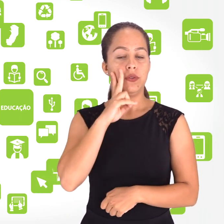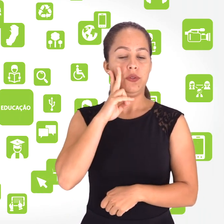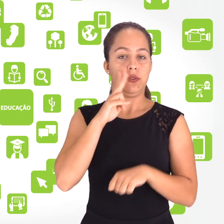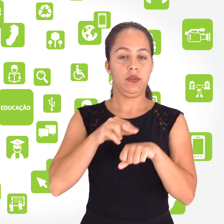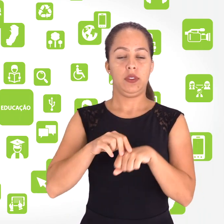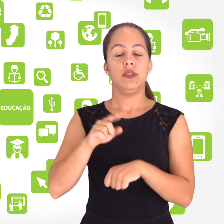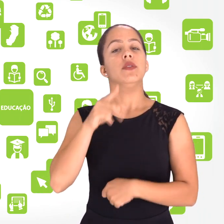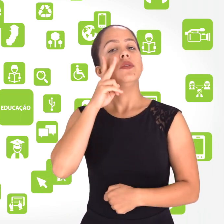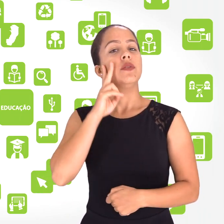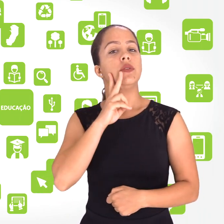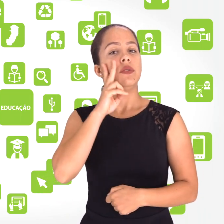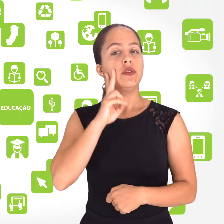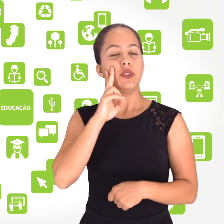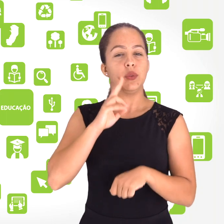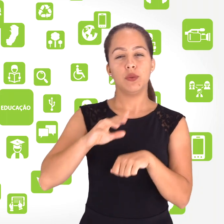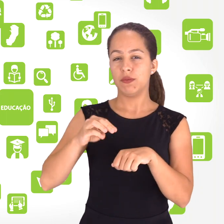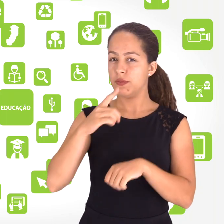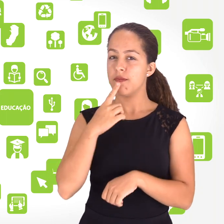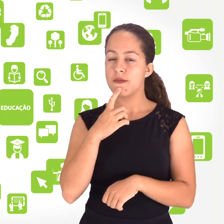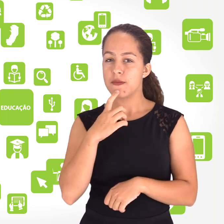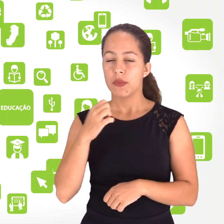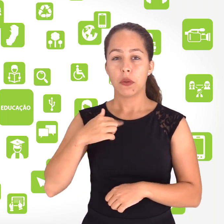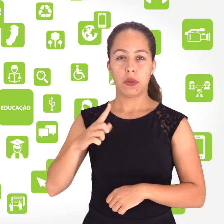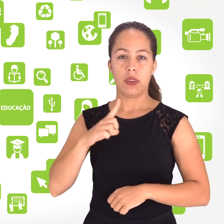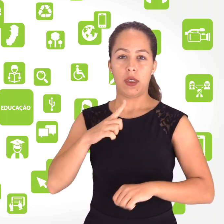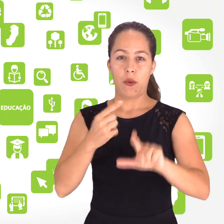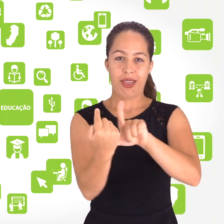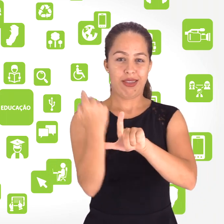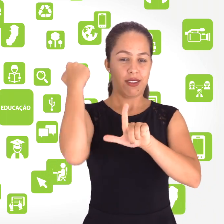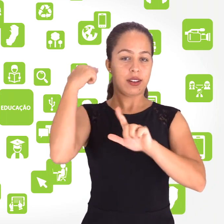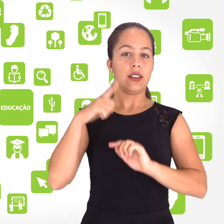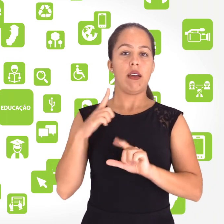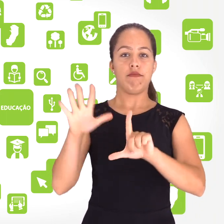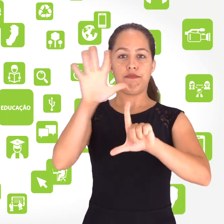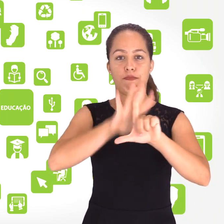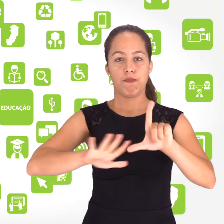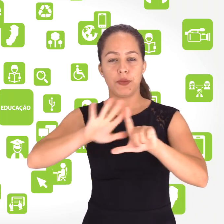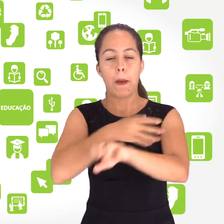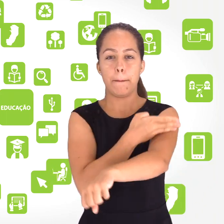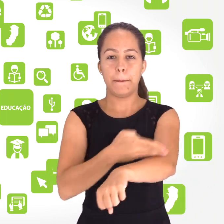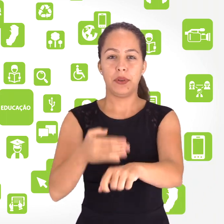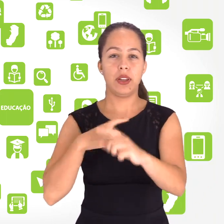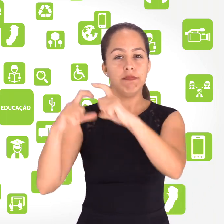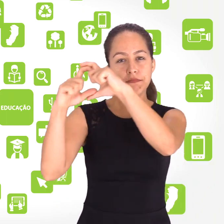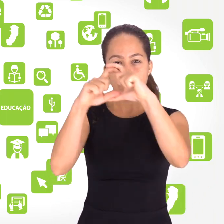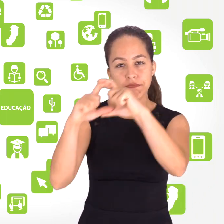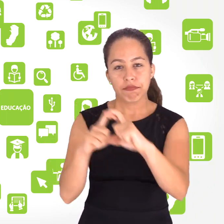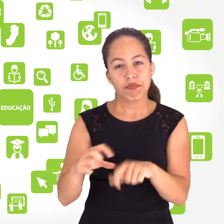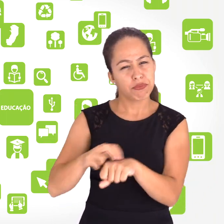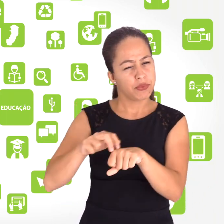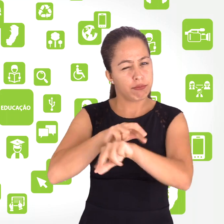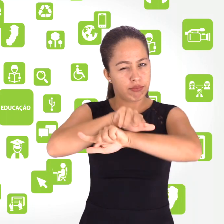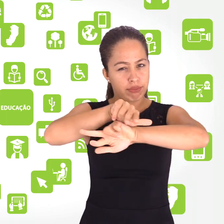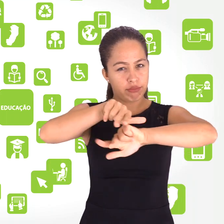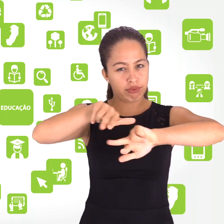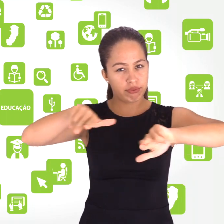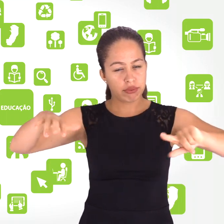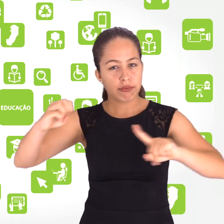de mim é um painel branco com diferentes itens verdes, como computador, lupa, smartphone,